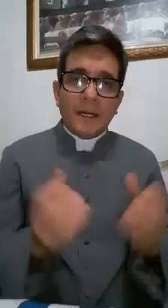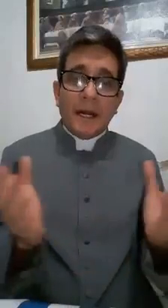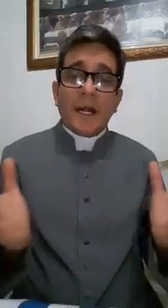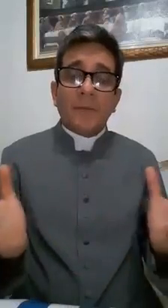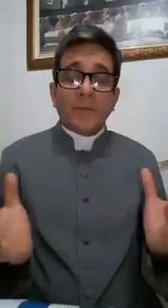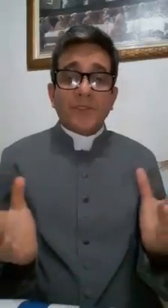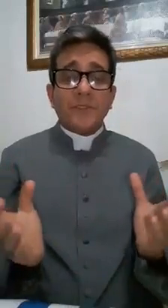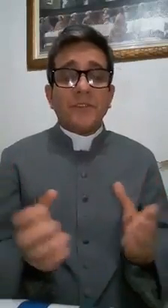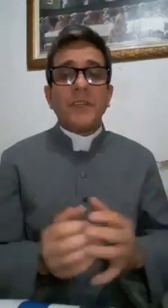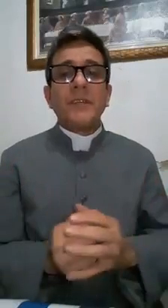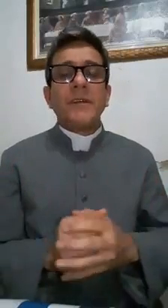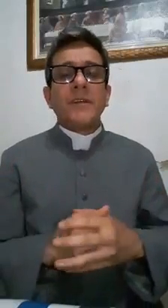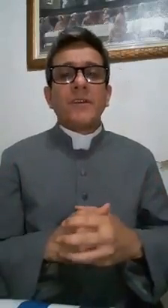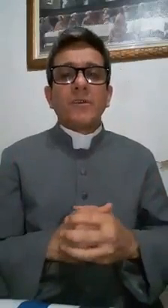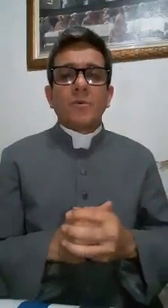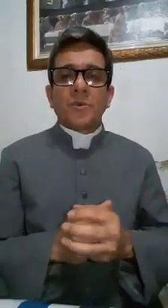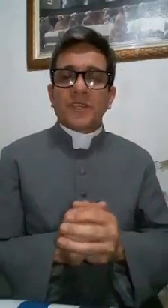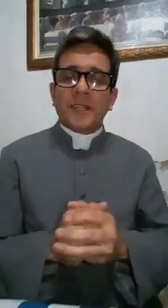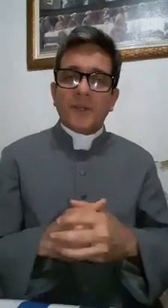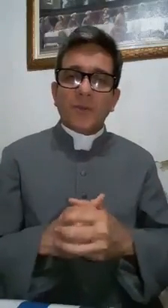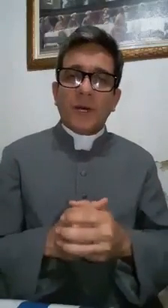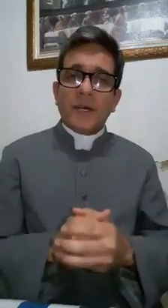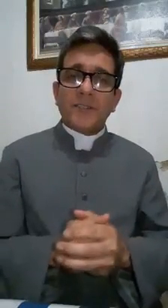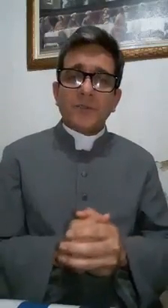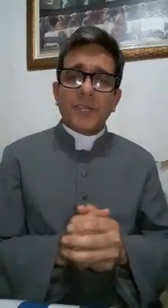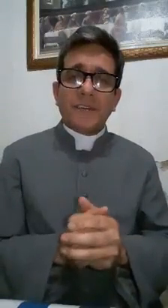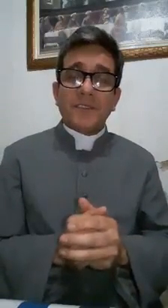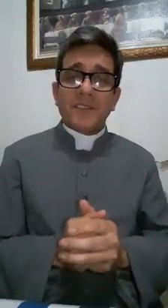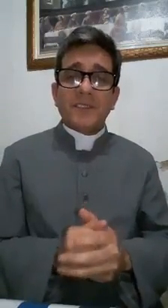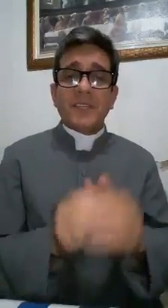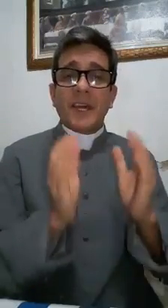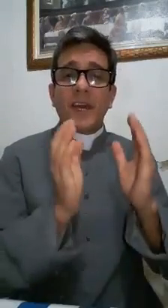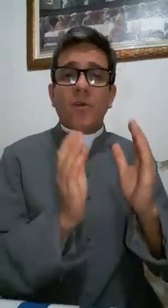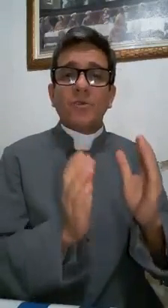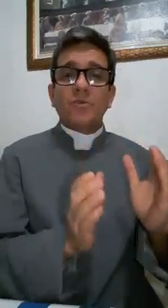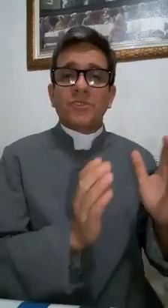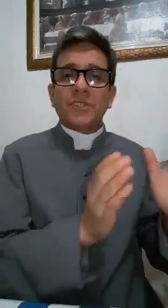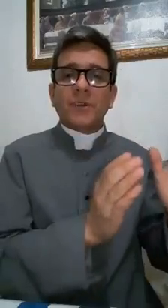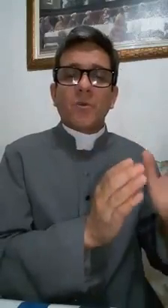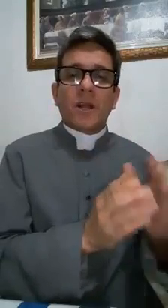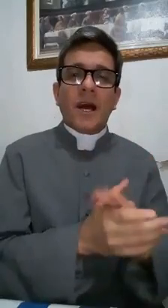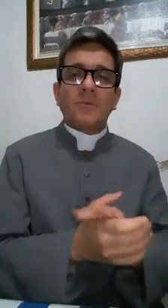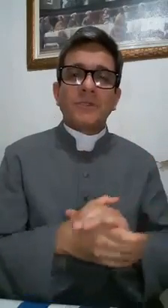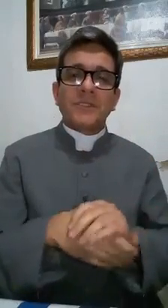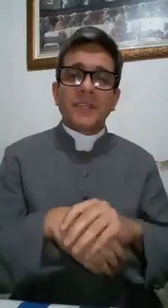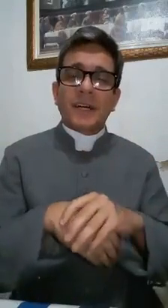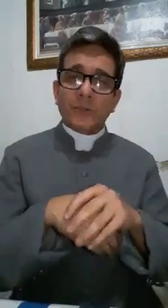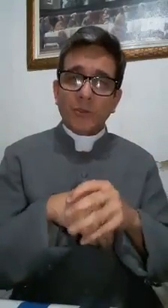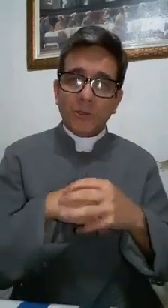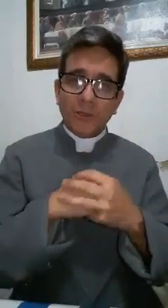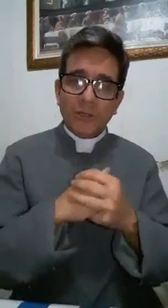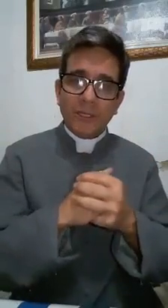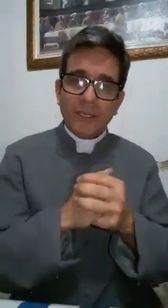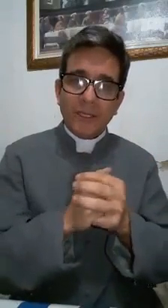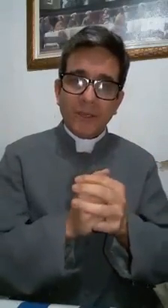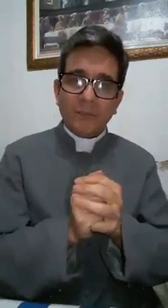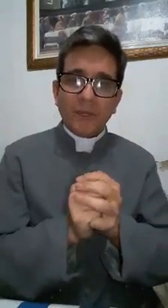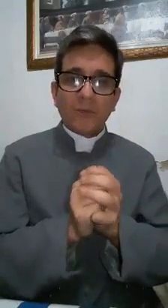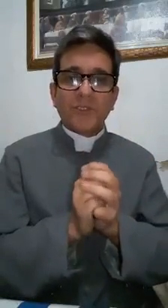Acabamos de ver o senador Aécio Neves ser reconduzido ao cargo de senador pelos